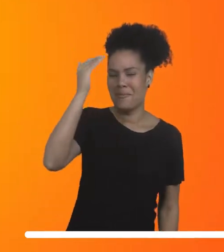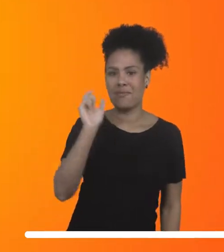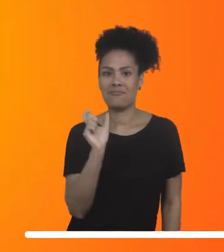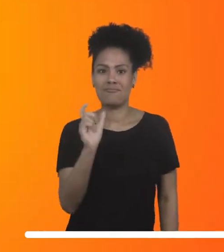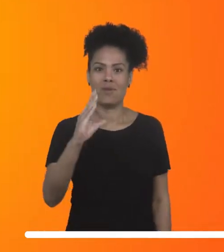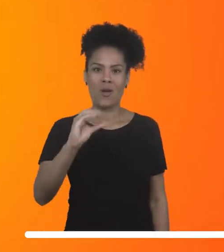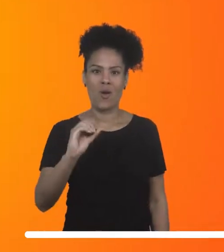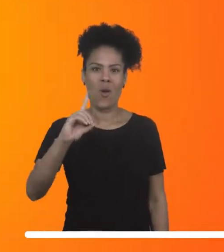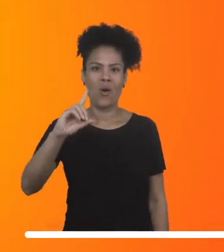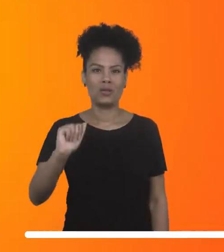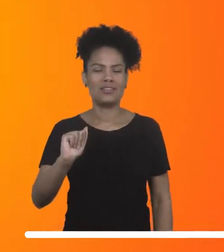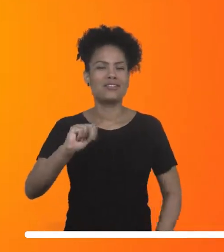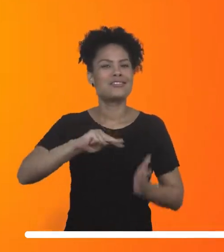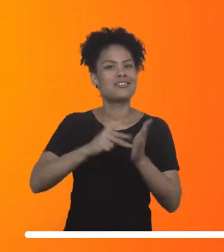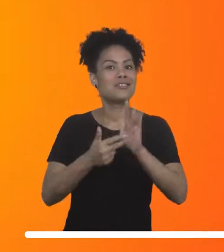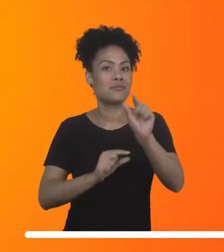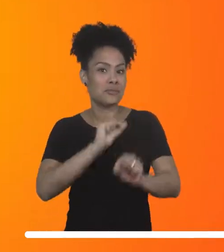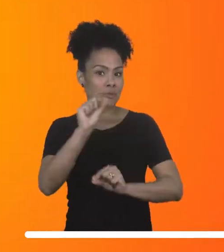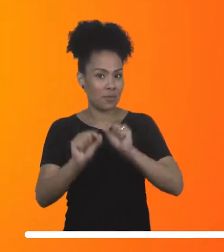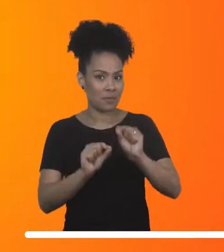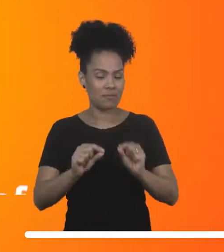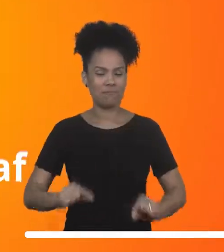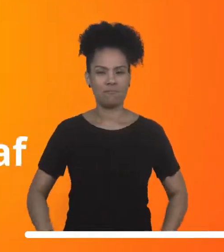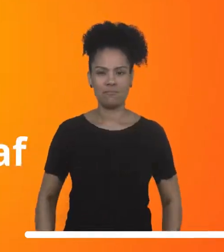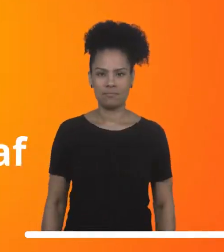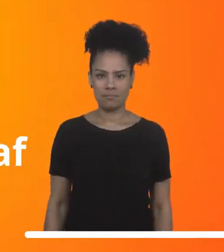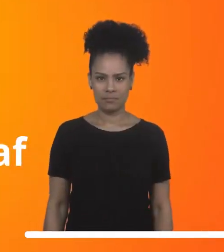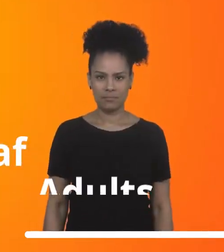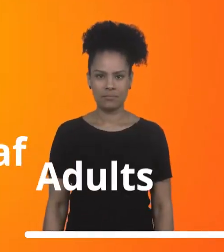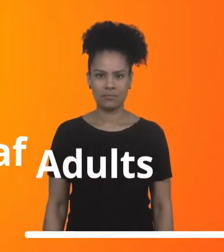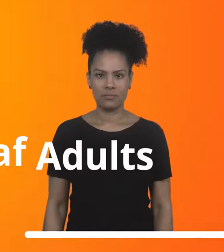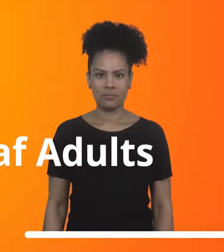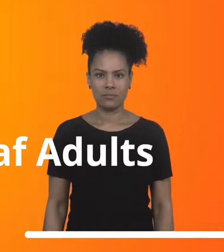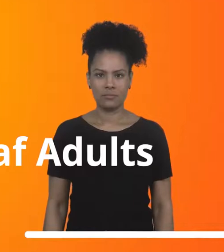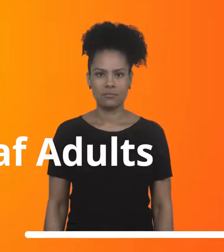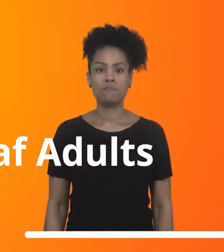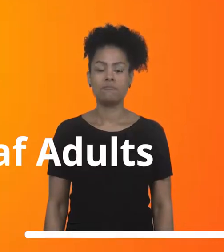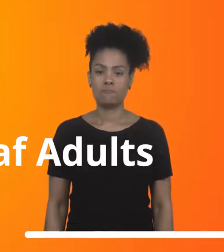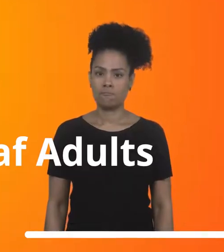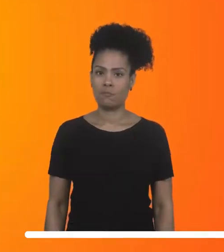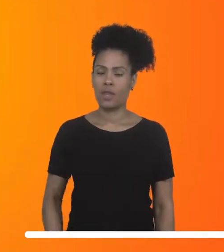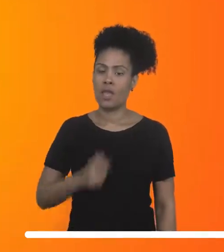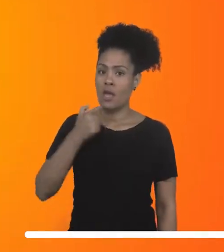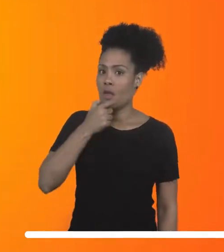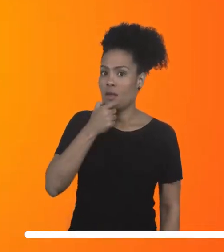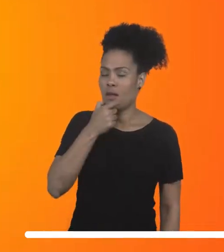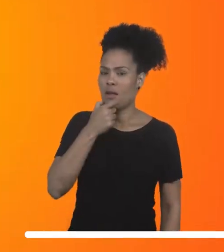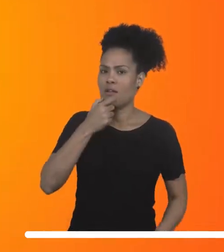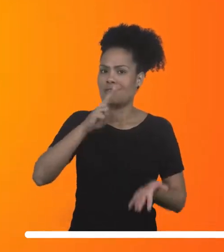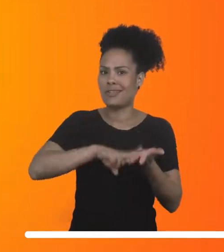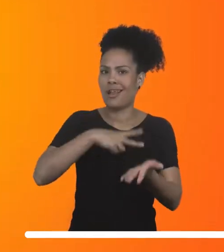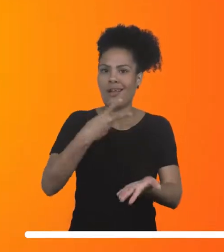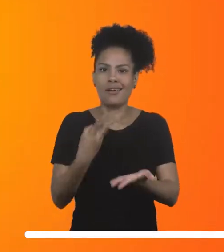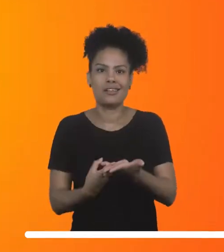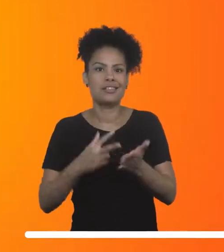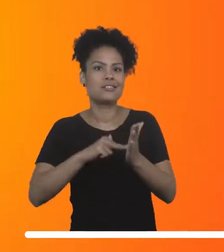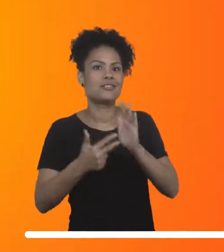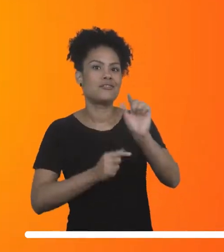significa Child of Deaf Adults. Expressão que em inglês significa a tradução de filhos